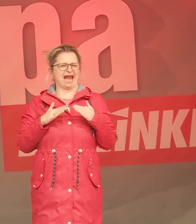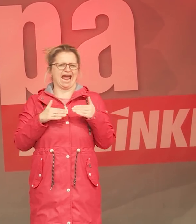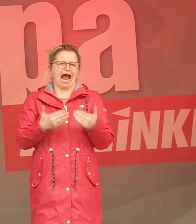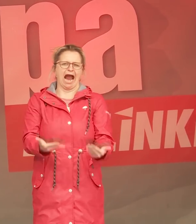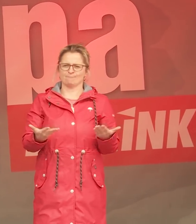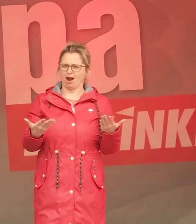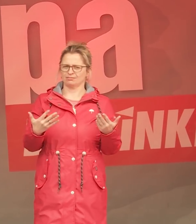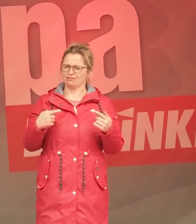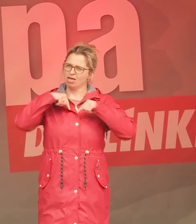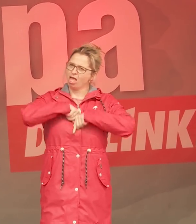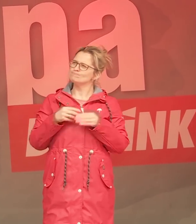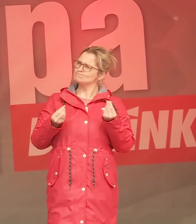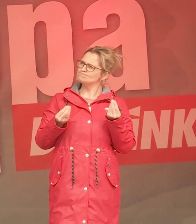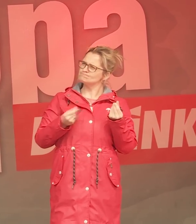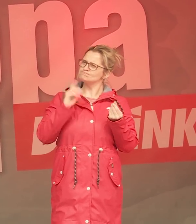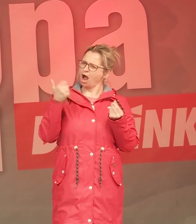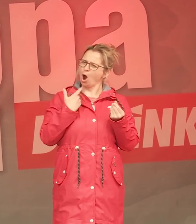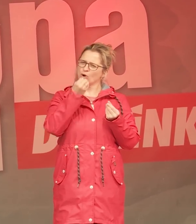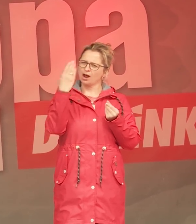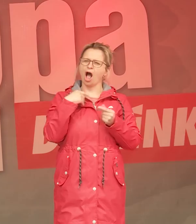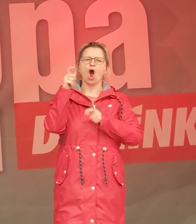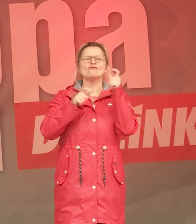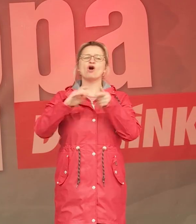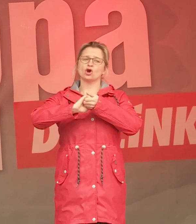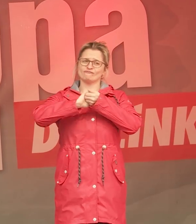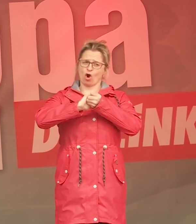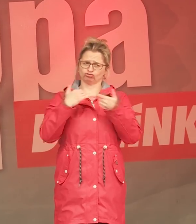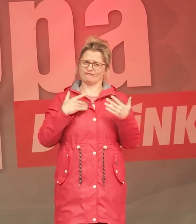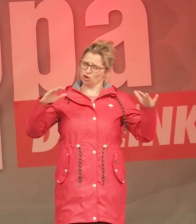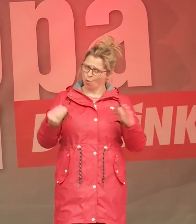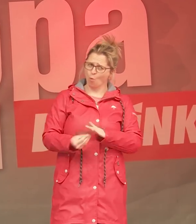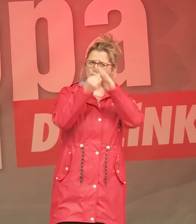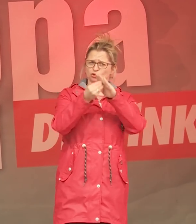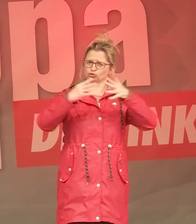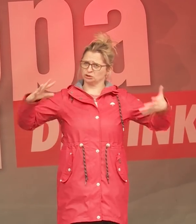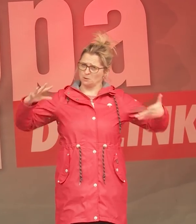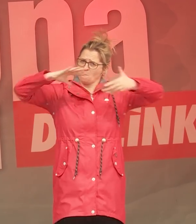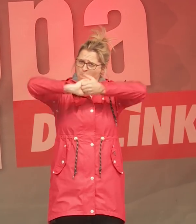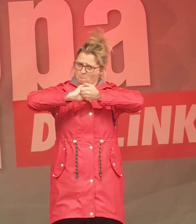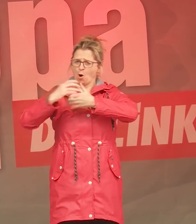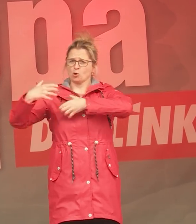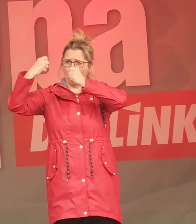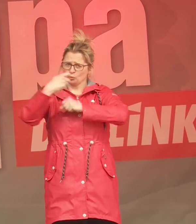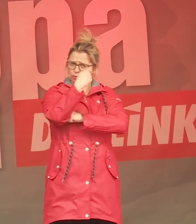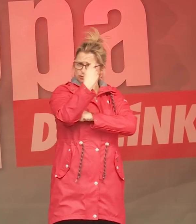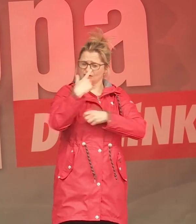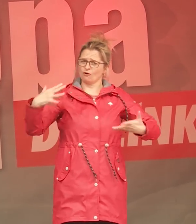verkörpere damit übrigens auch die Völkerfreundschaft zwischen den Düsseldorfern und Kölnern. Und dafür streiten wir ja auch als Linke.